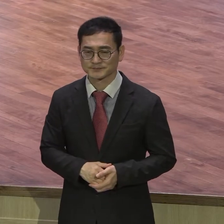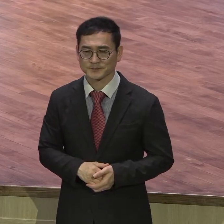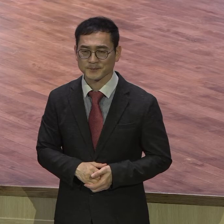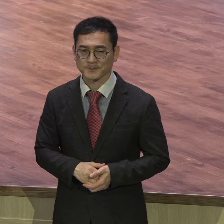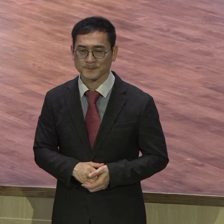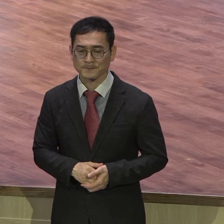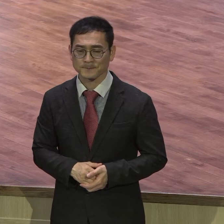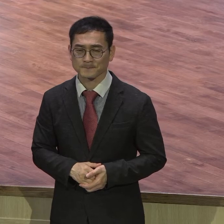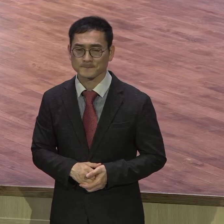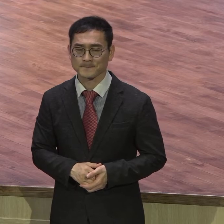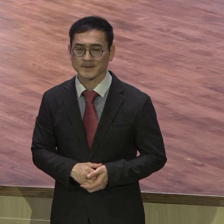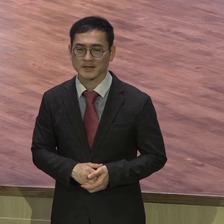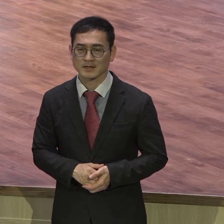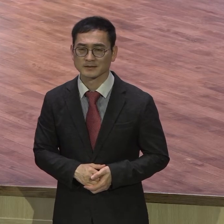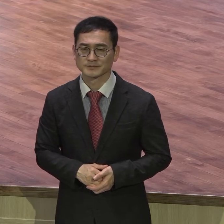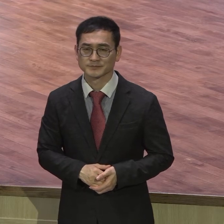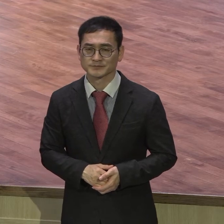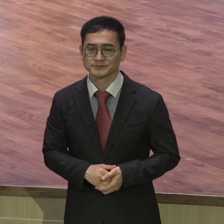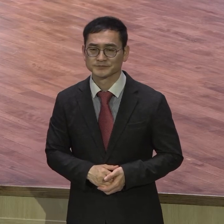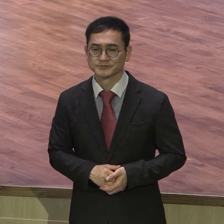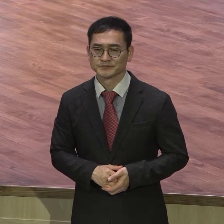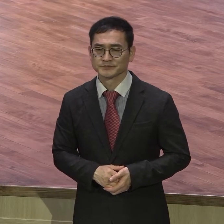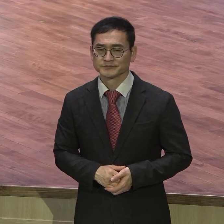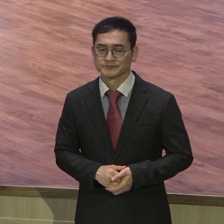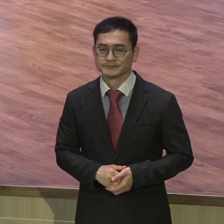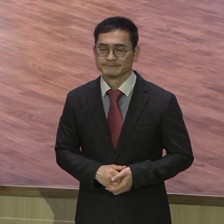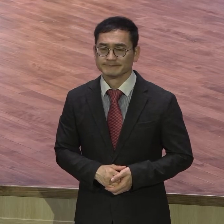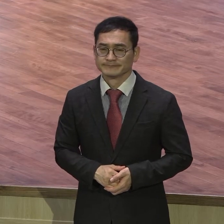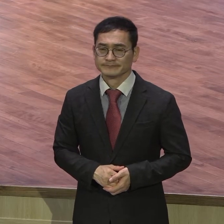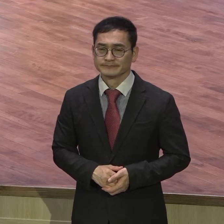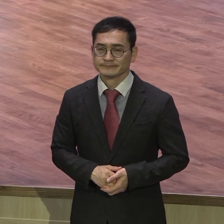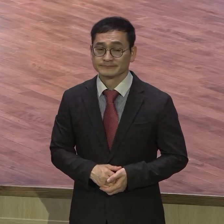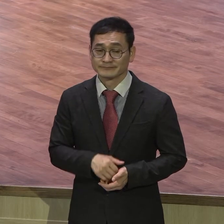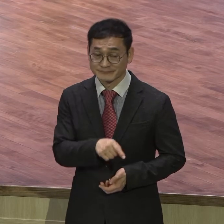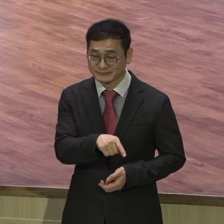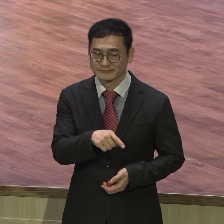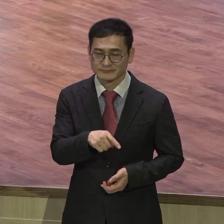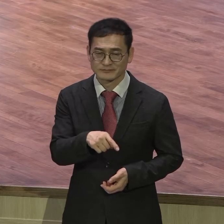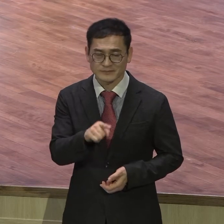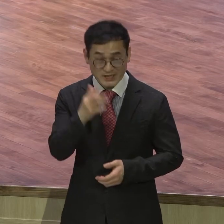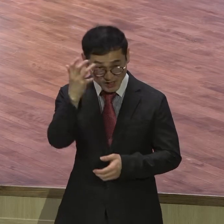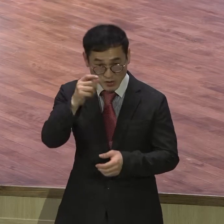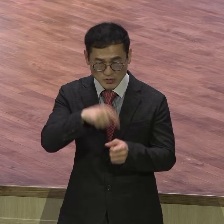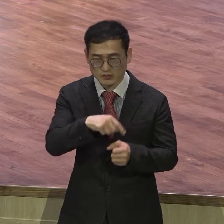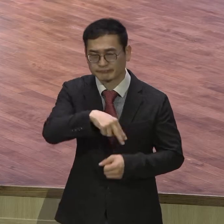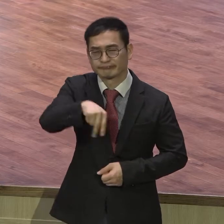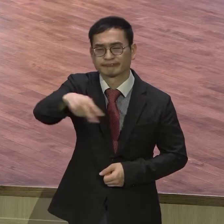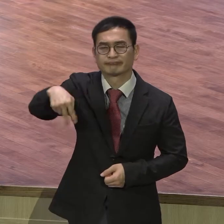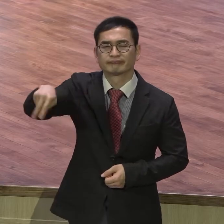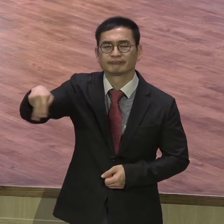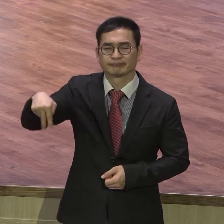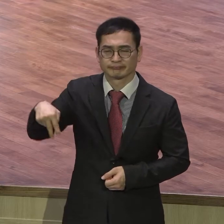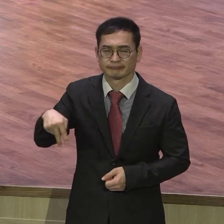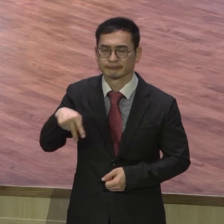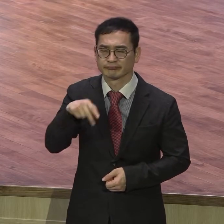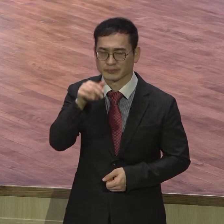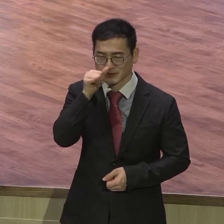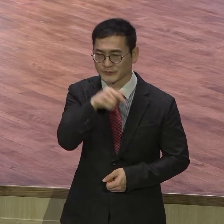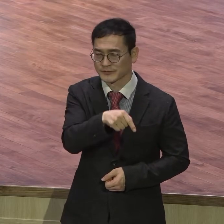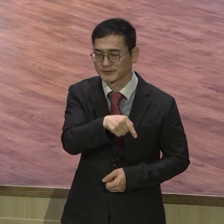깨달 때까지 고생합니다 갈등합니다 엄청나게 헷갈립니다 연계 모드 성도들 이 언약의